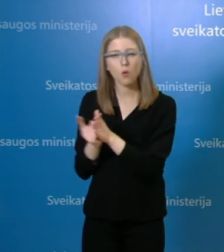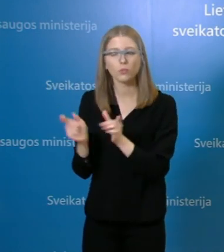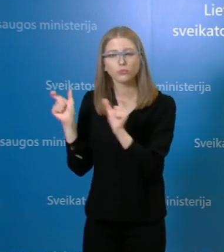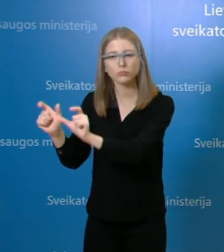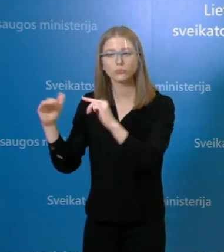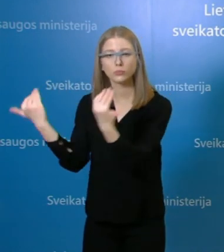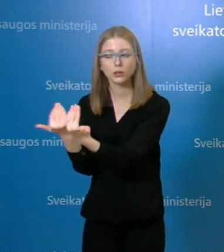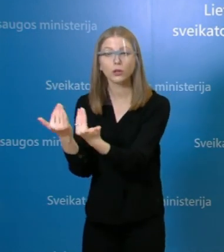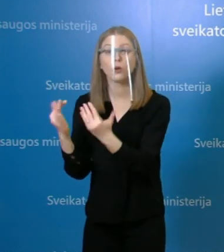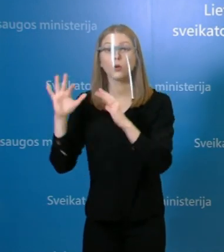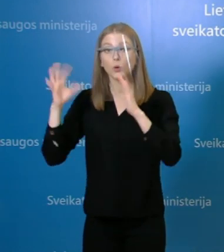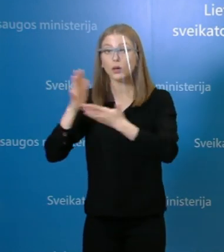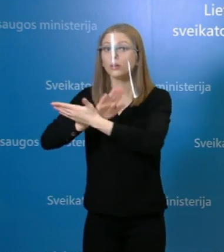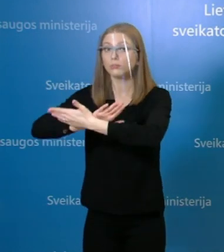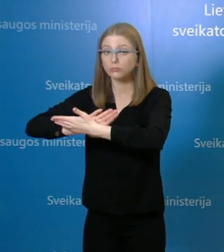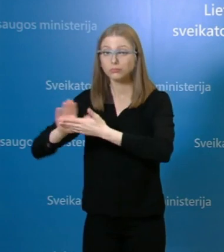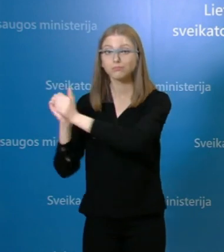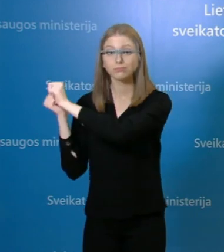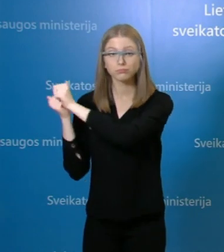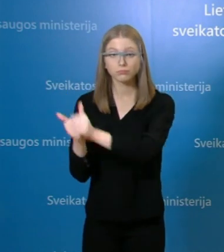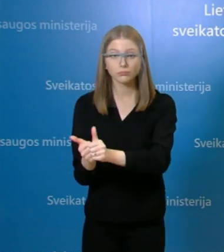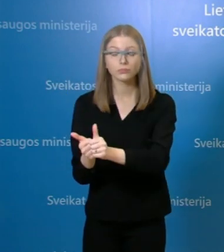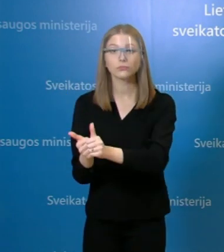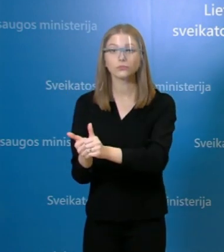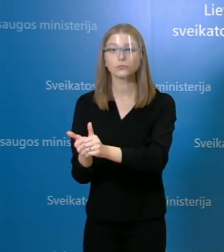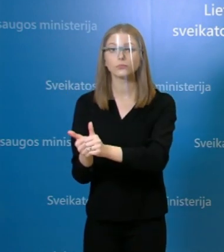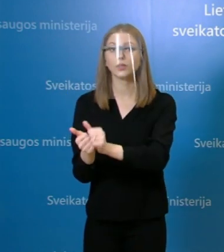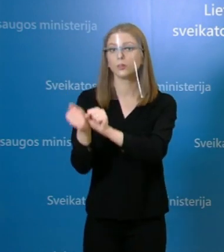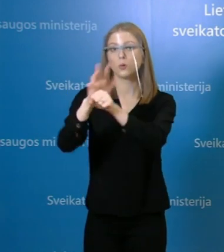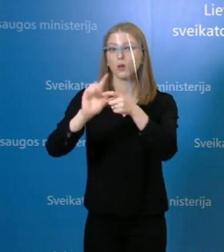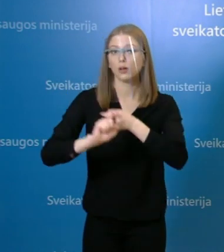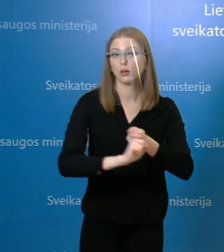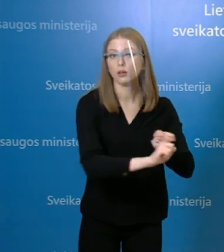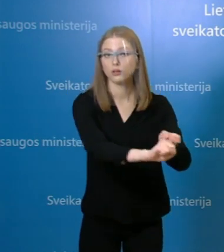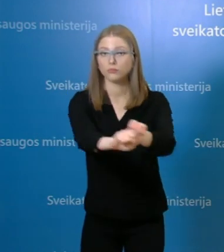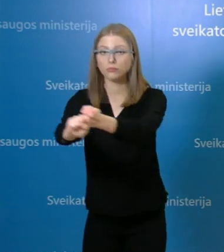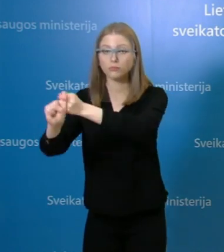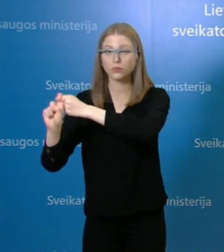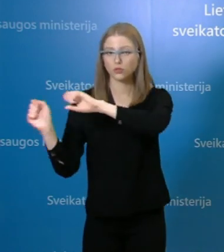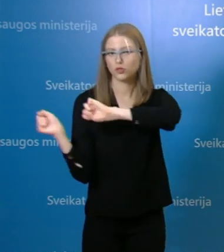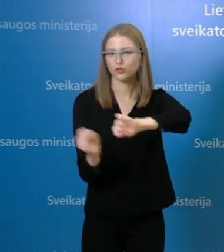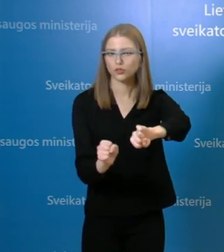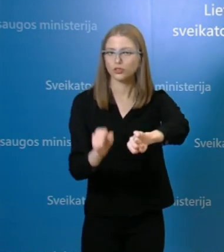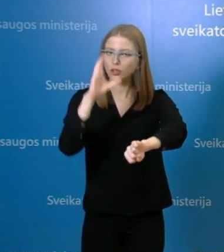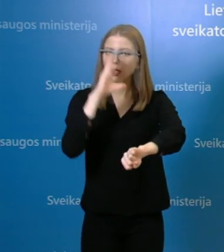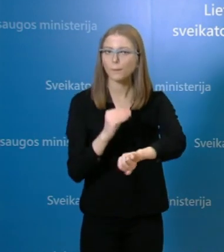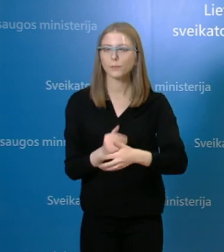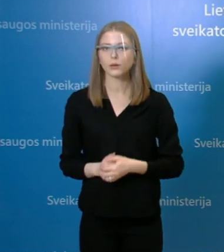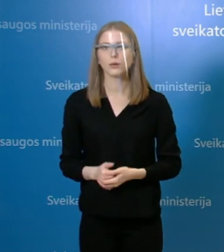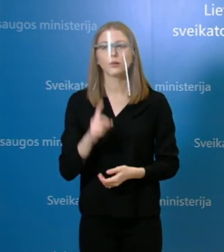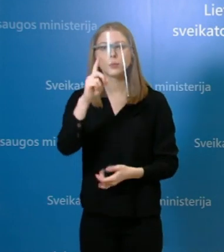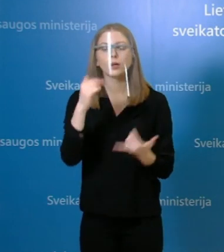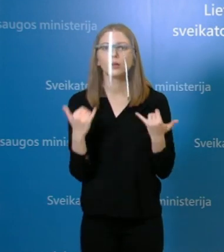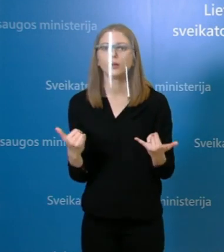sėkmingai laikomasi, tai išplitimas įveštinių atvejų nebūtų įmanomas. Tačiau dėja,